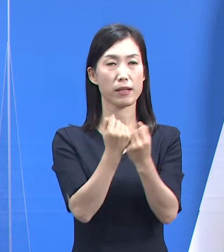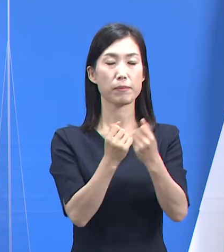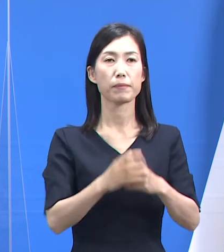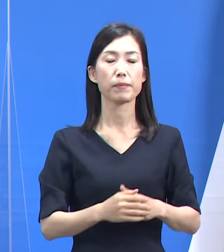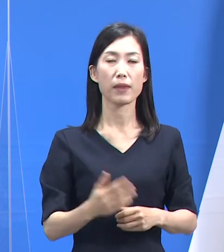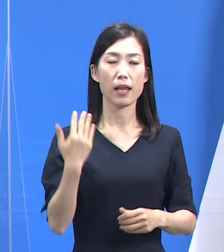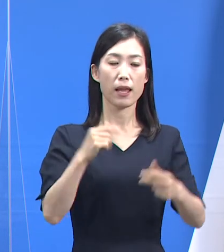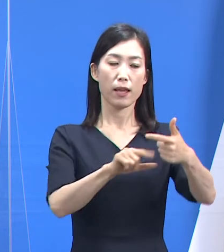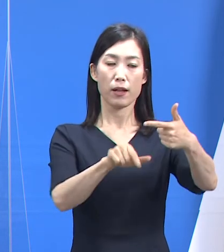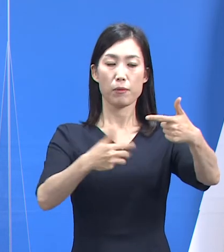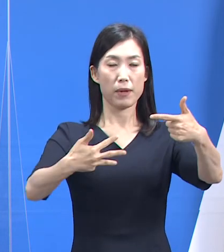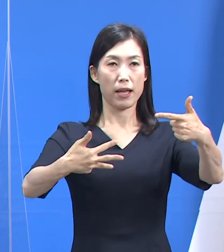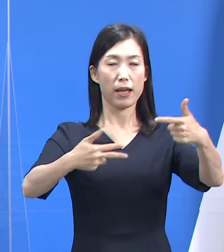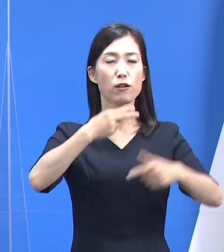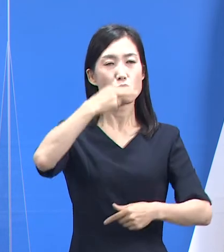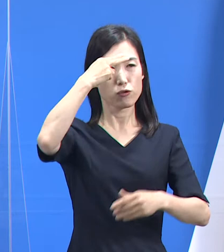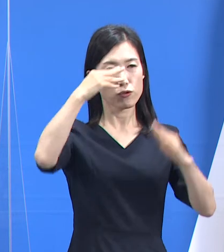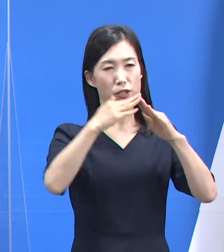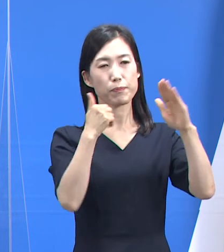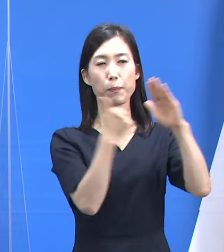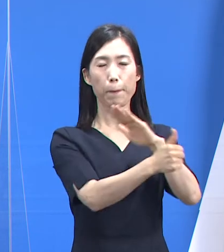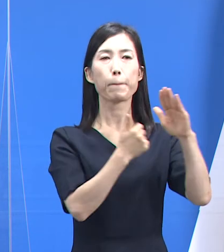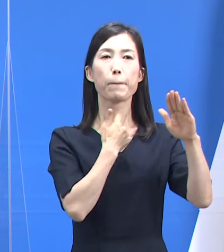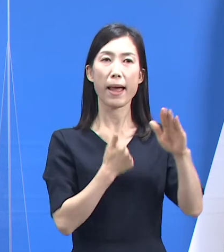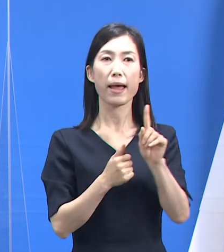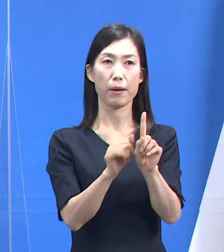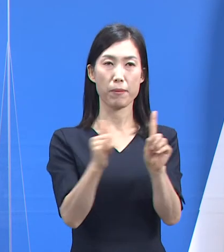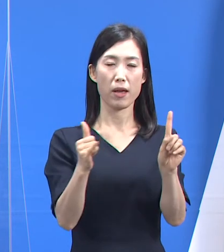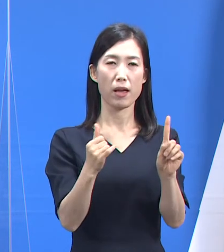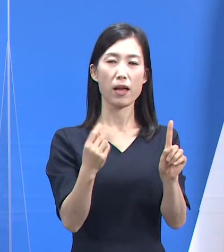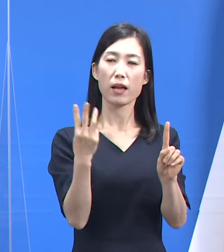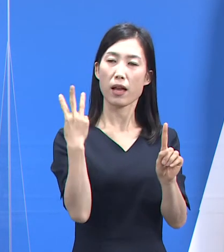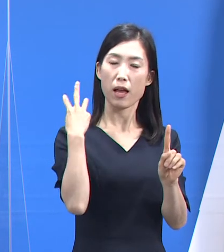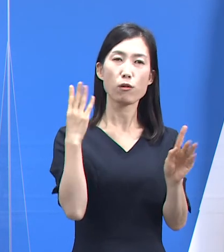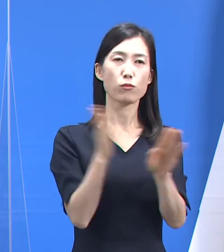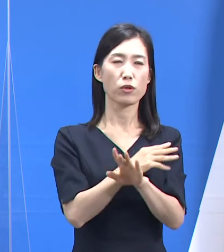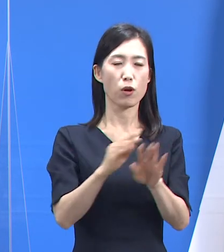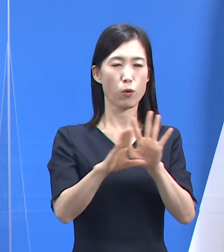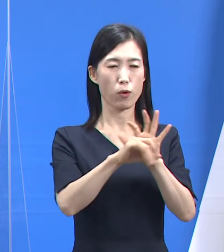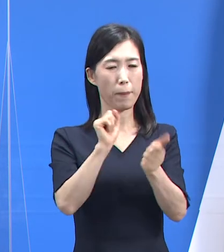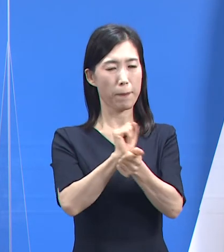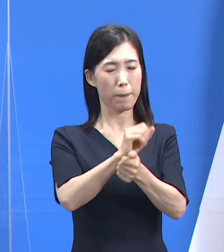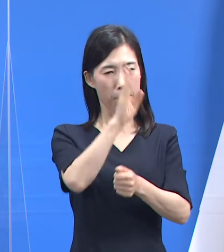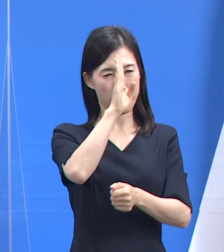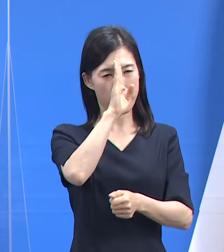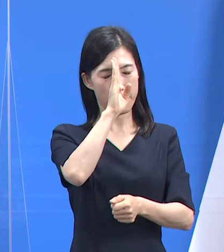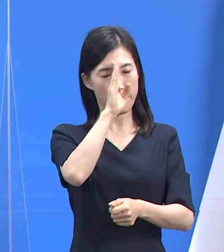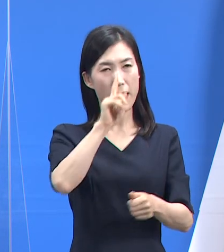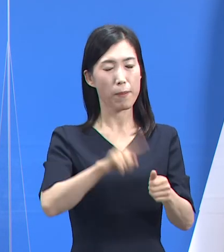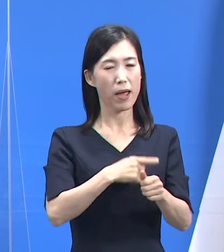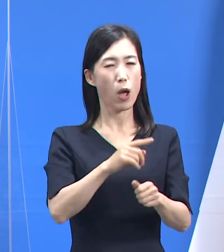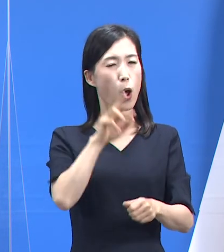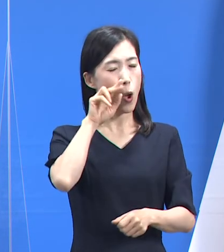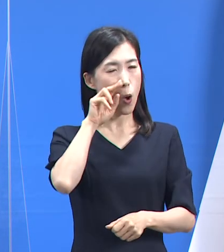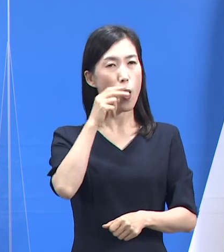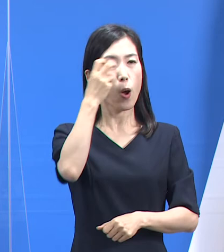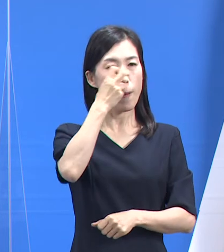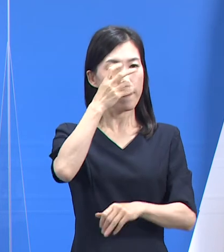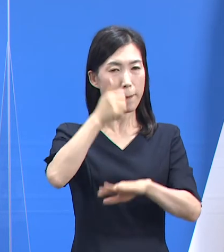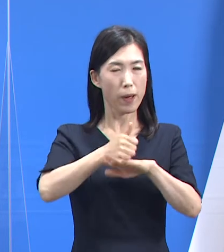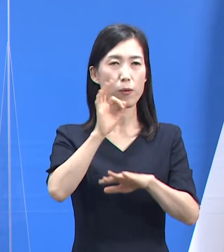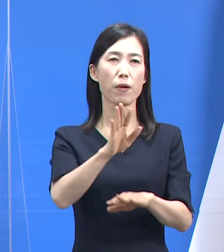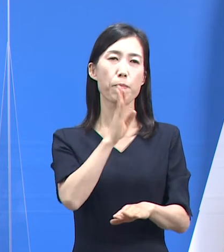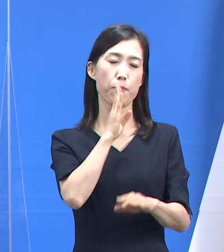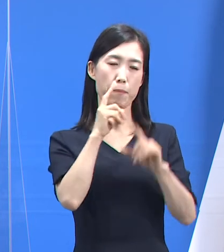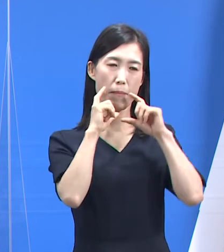지난 8일 주점 방문자 1명이 사흘 전부터 발생한 코로나 증상으로 진단검사를 진행했고 이후